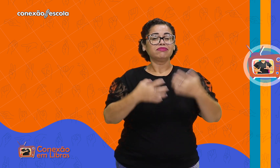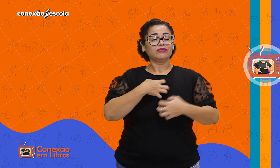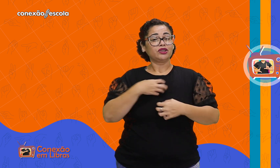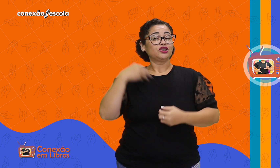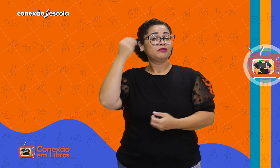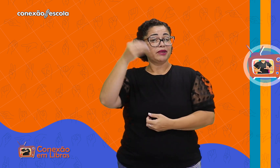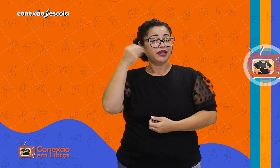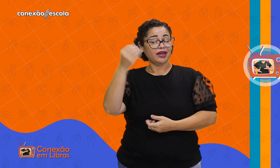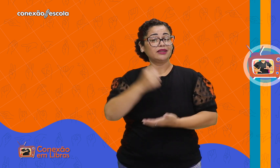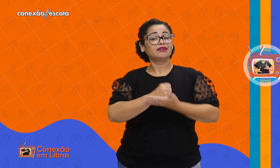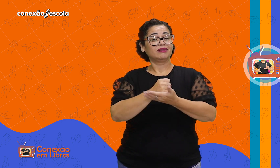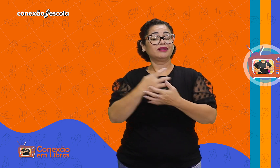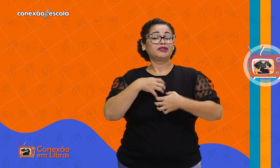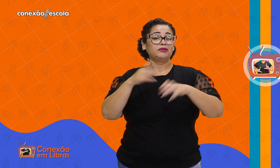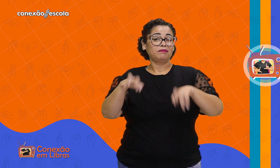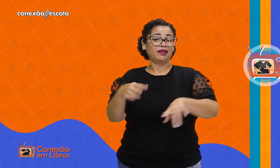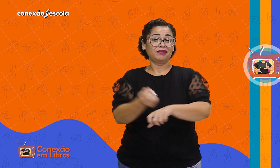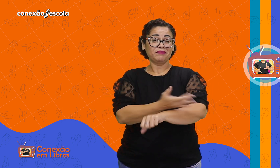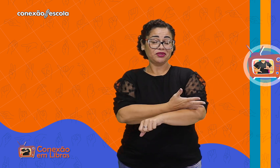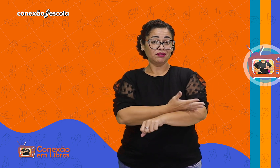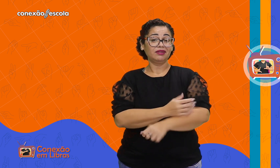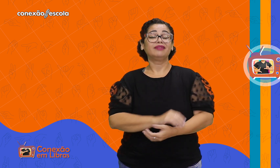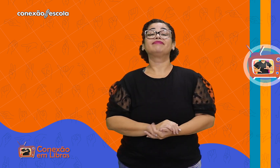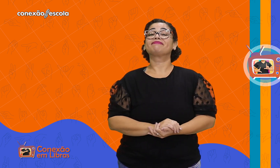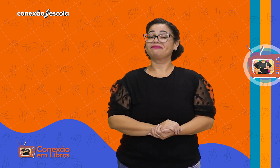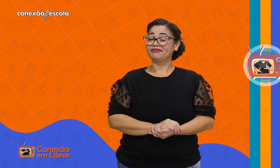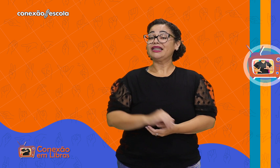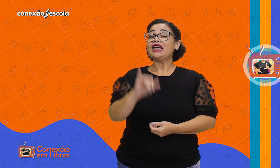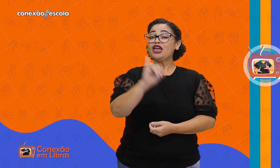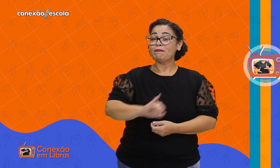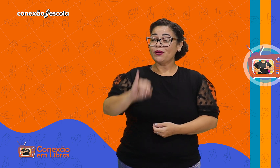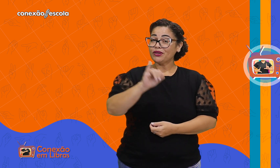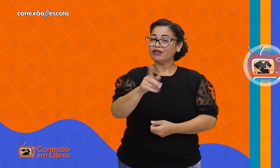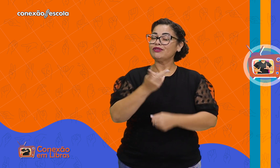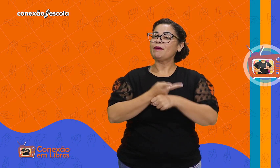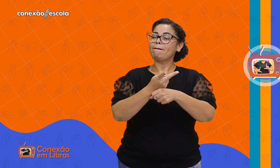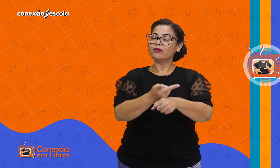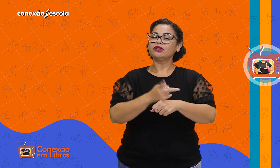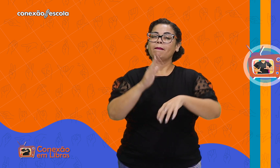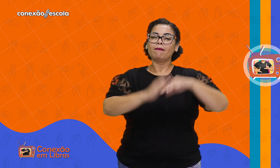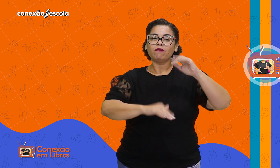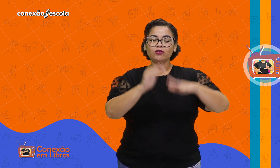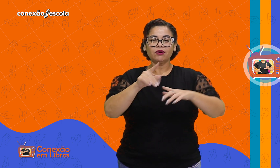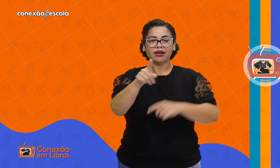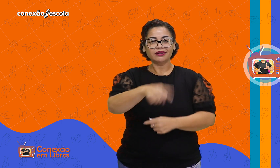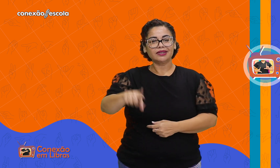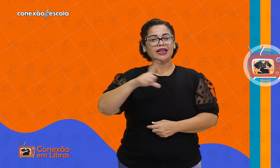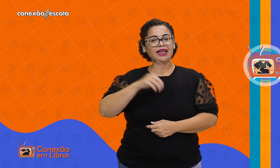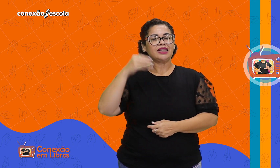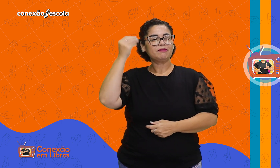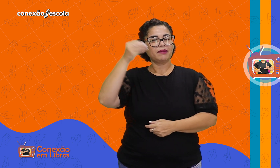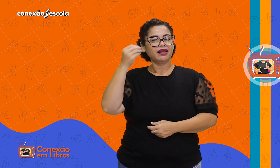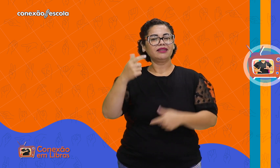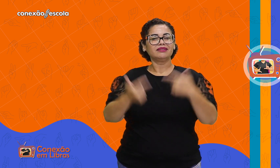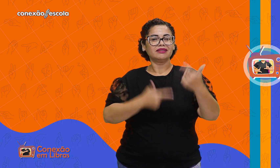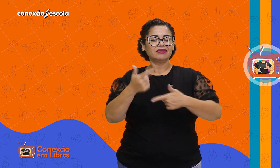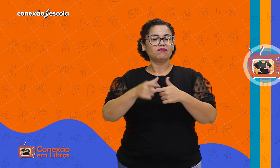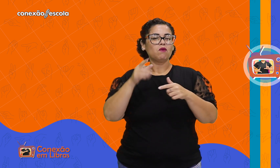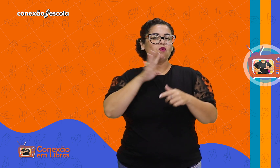compartilhamento de experiência e suporte emocional. É importante buscar profissionais e serviços que tenham experiência e